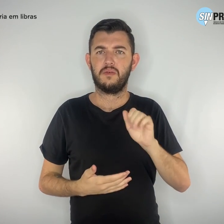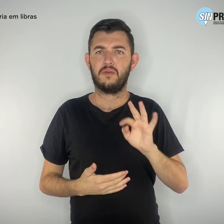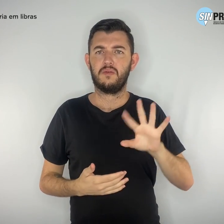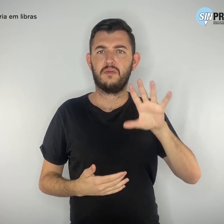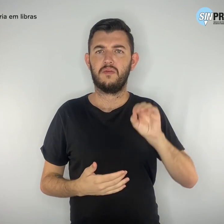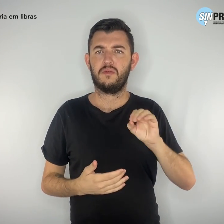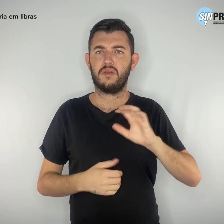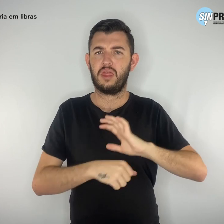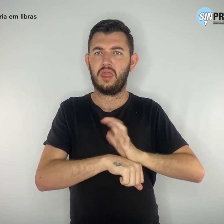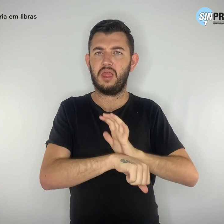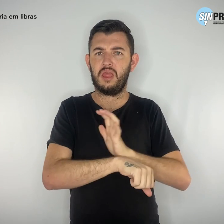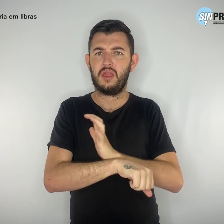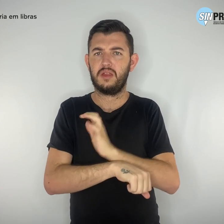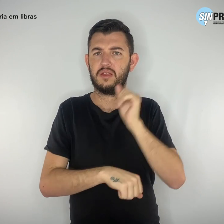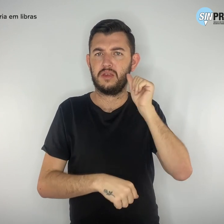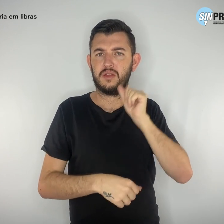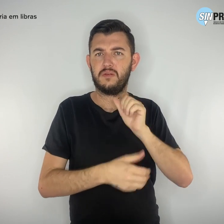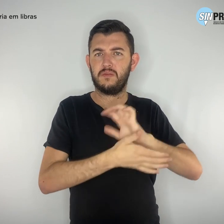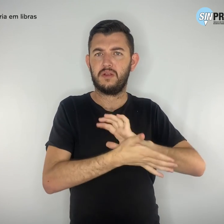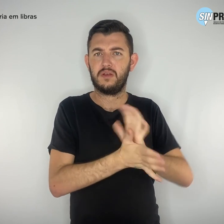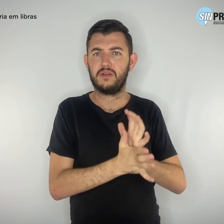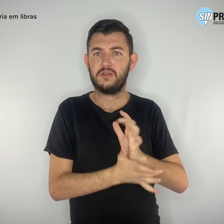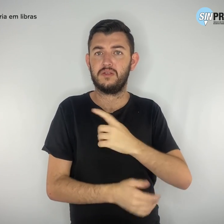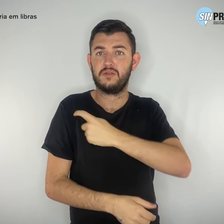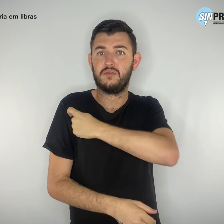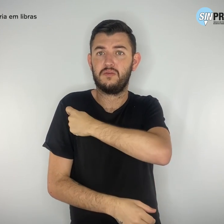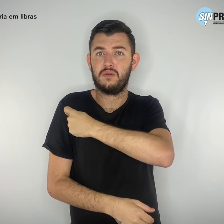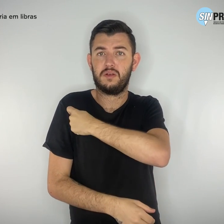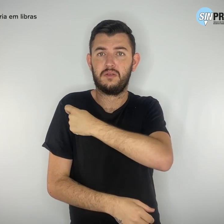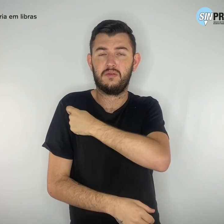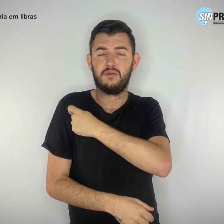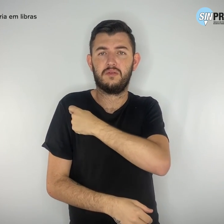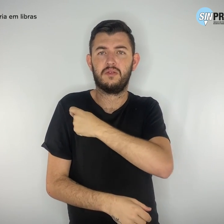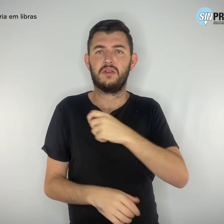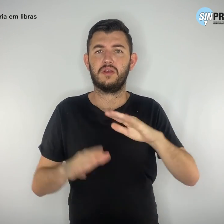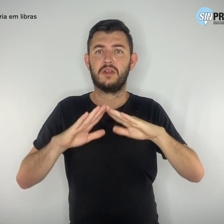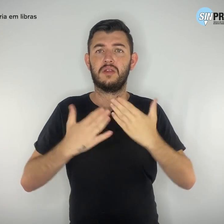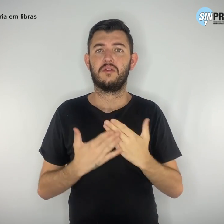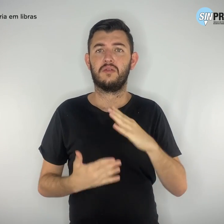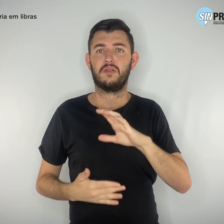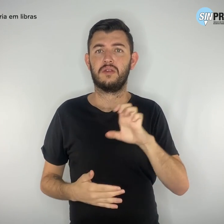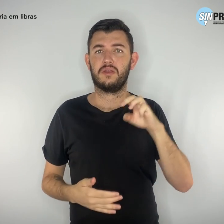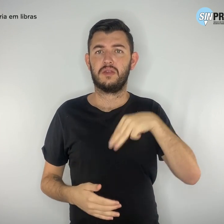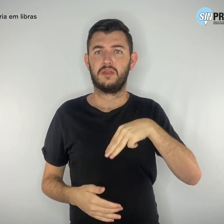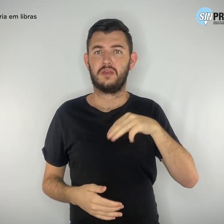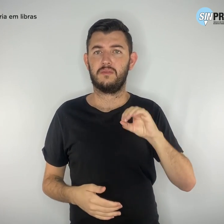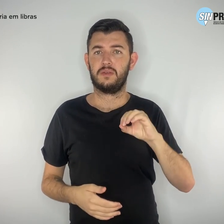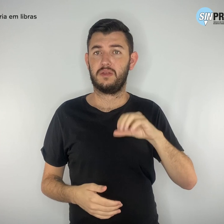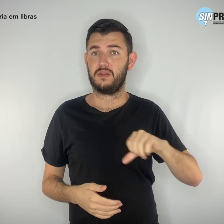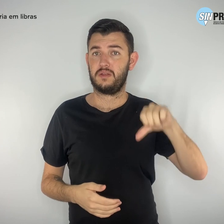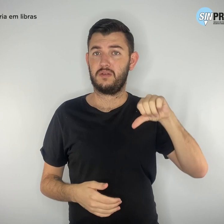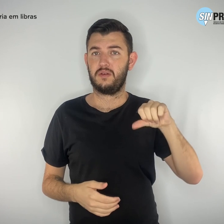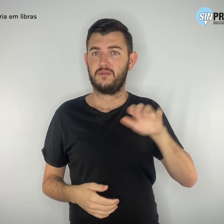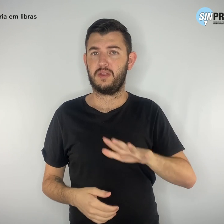e misógino de um estudante no Centro de Ensino Médio 9 de Ceilândia. É